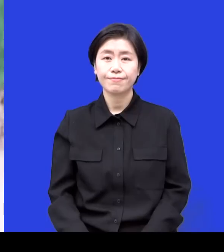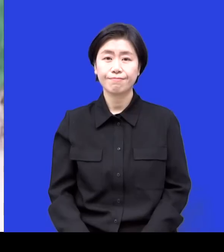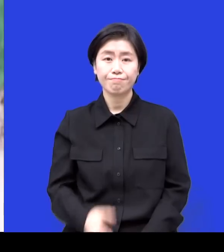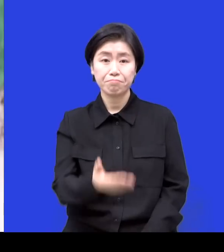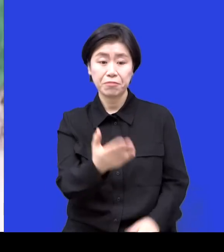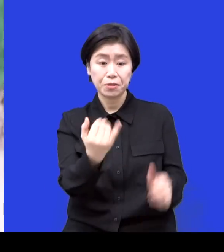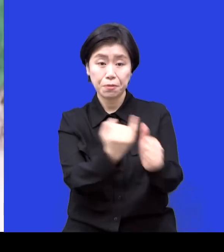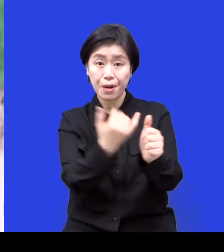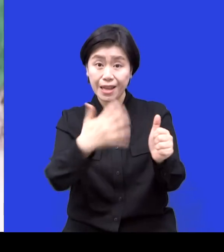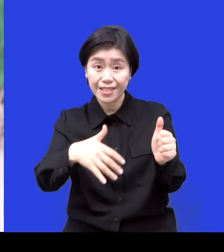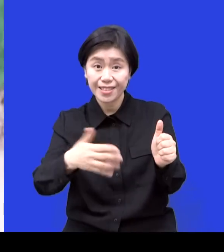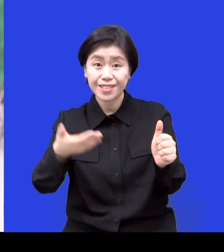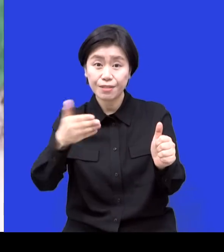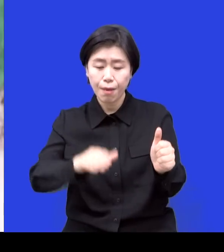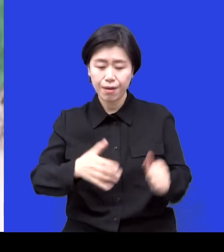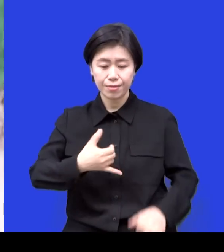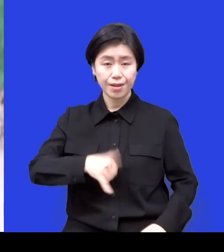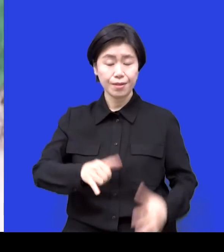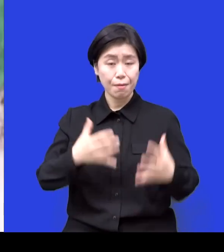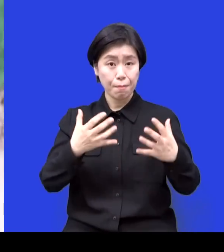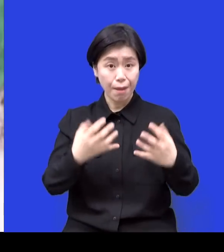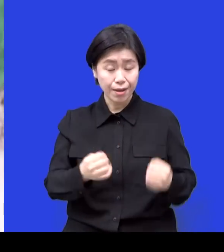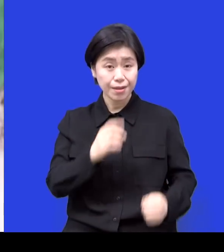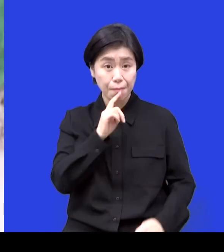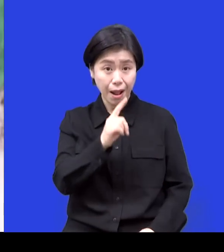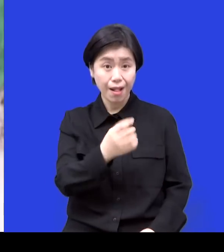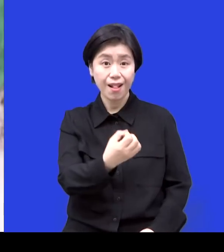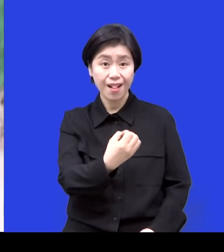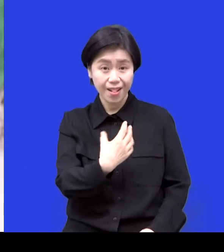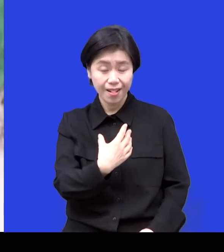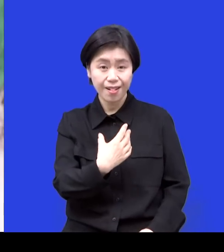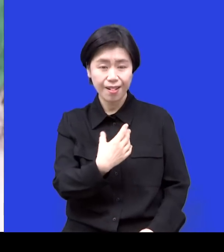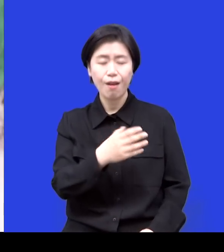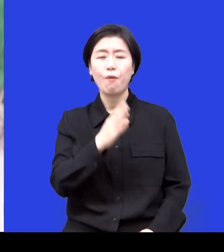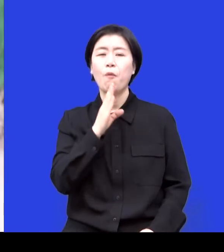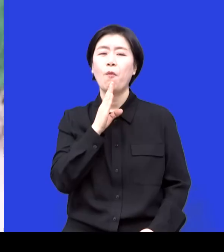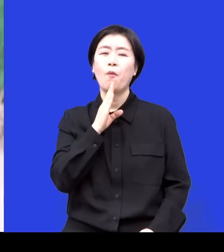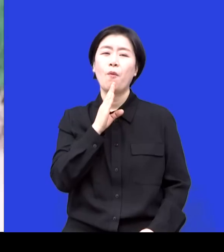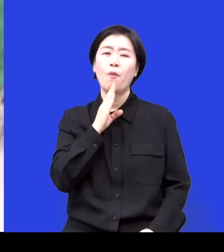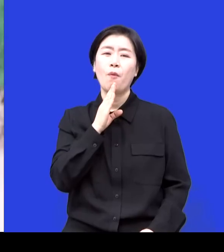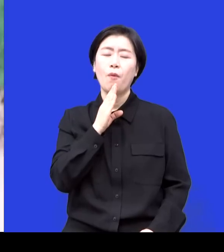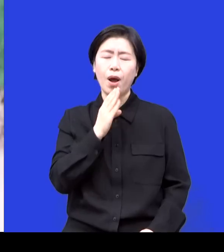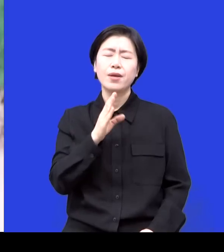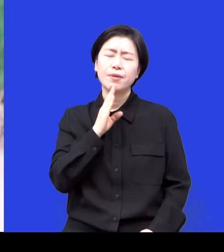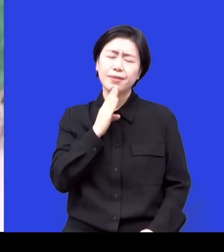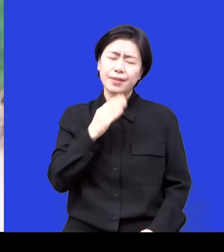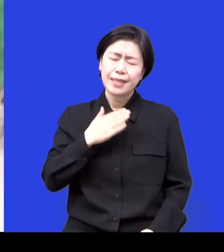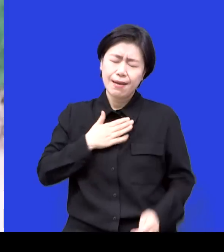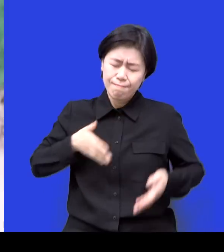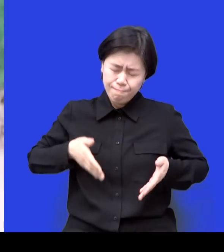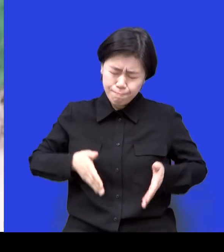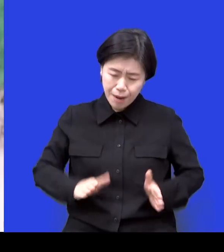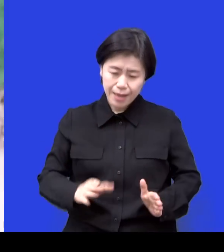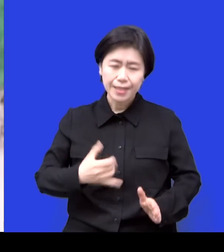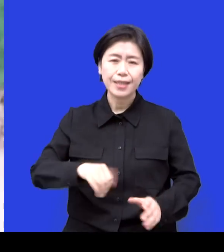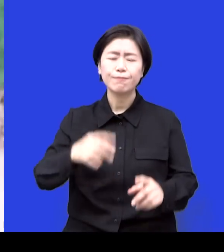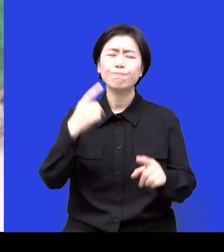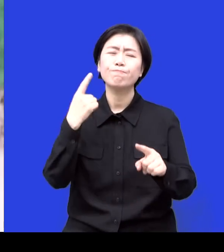않았지만 그런 자식이 많다고 하셨잖아요. 진심으로 진짜 자식인 것처럼 내 자식인 것처럼 그렇게 사랑을 해 주시고 아껴